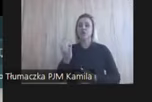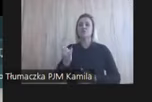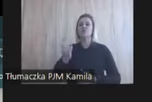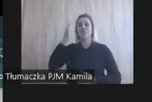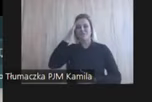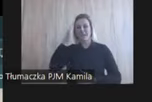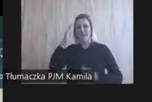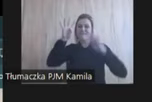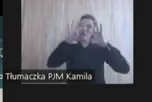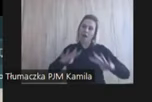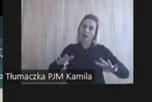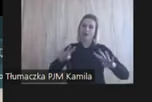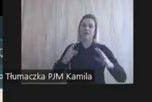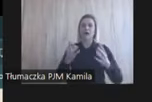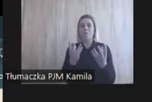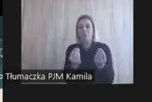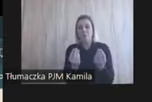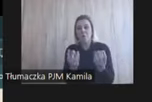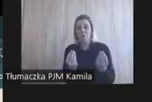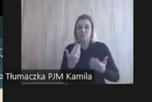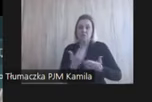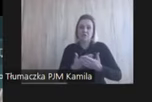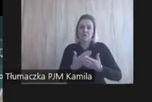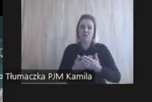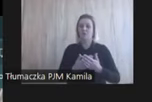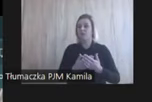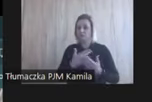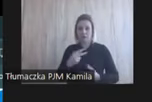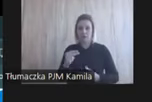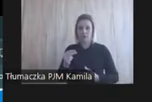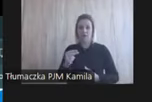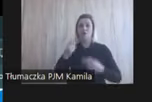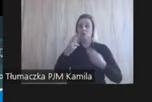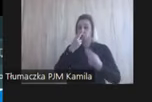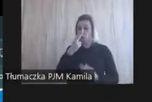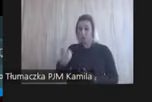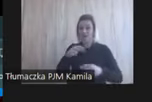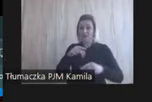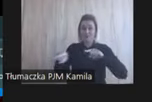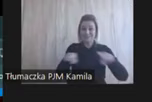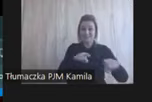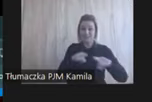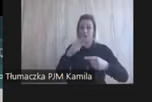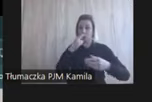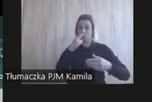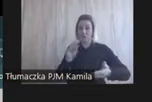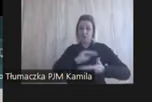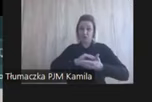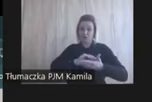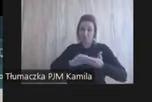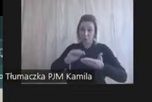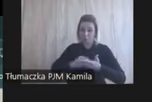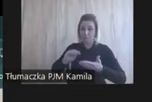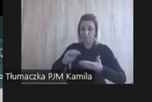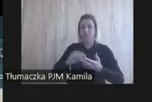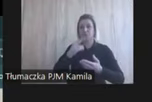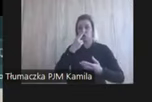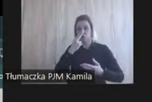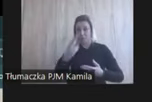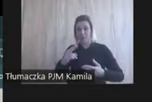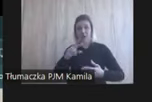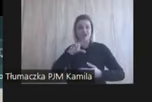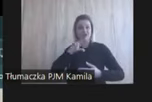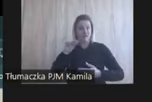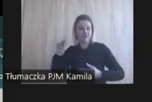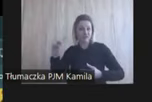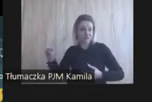czego służy. No nie, teraz tak naprawdę zobaczy znak, zobaczy podpis, usłyszy dźwięk, zobaczy zdjęcie i zobaczy zdjęcie